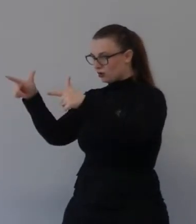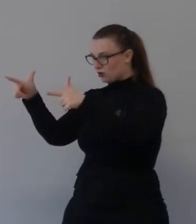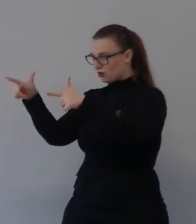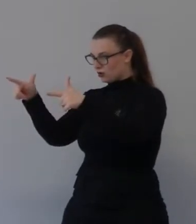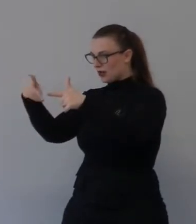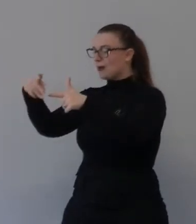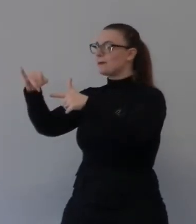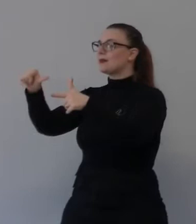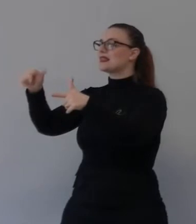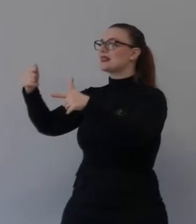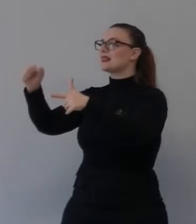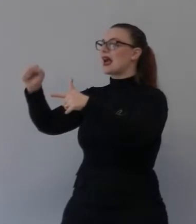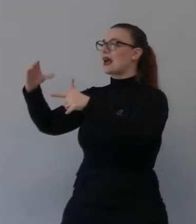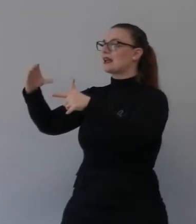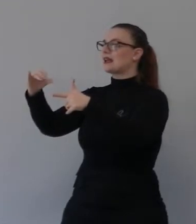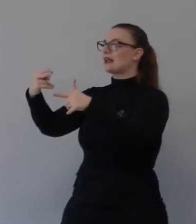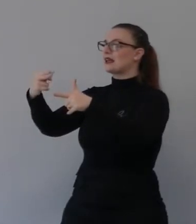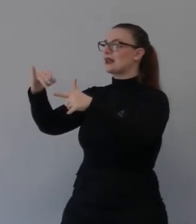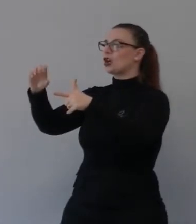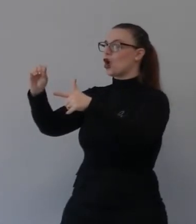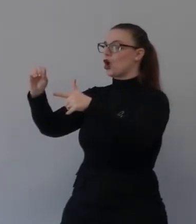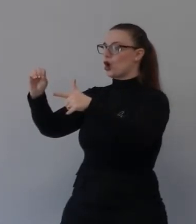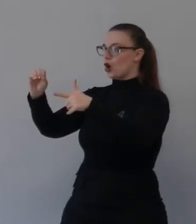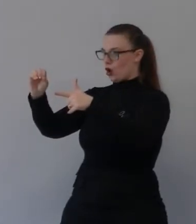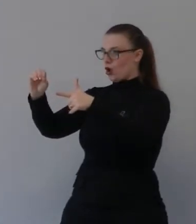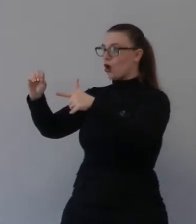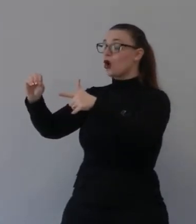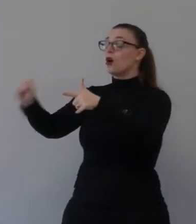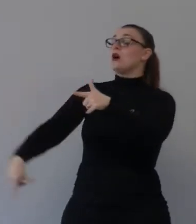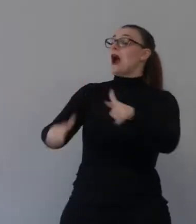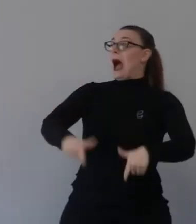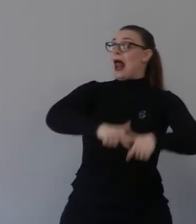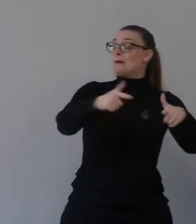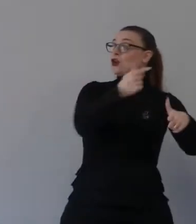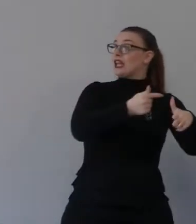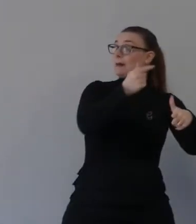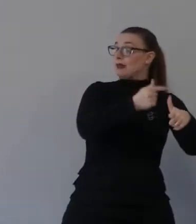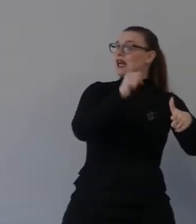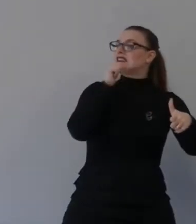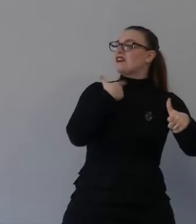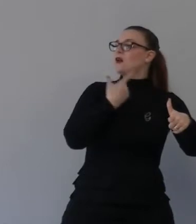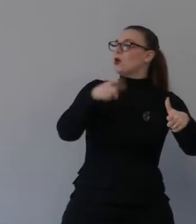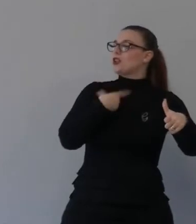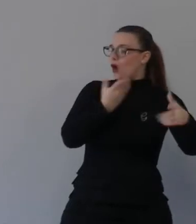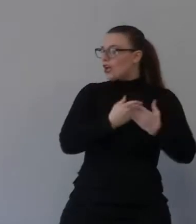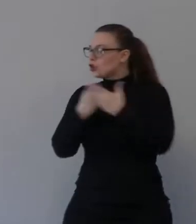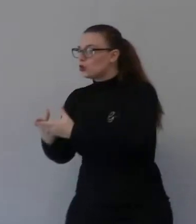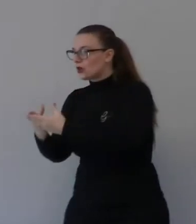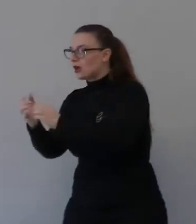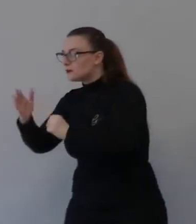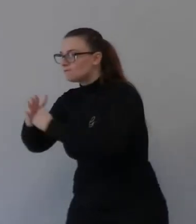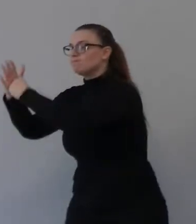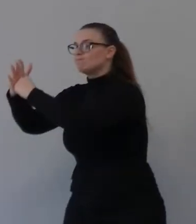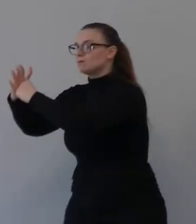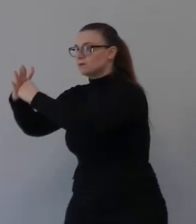e renderanno la terra dove crescono più bella più bella da vedere coloro che